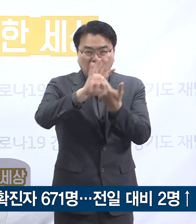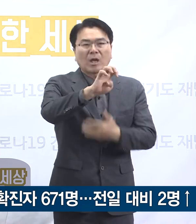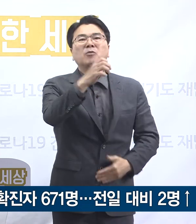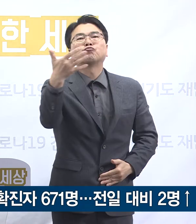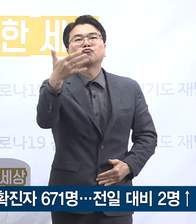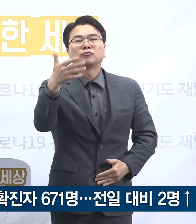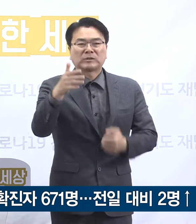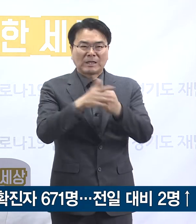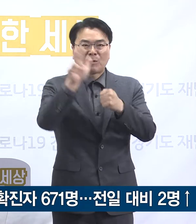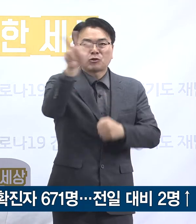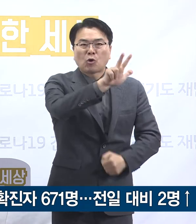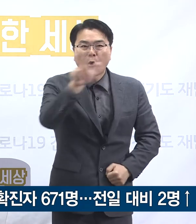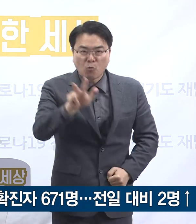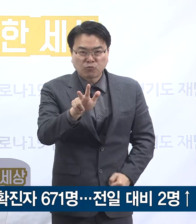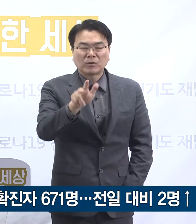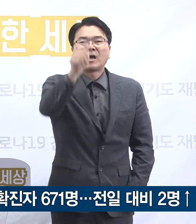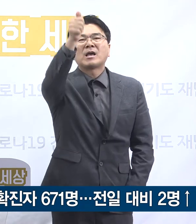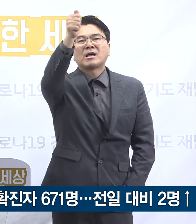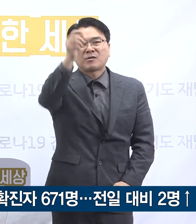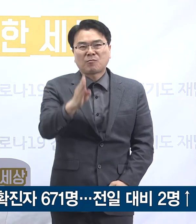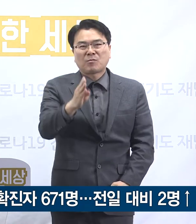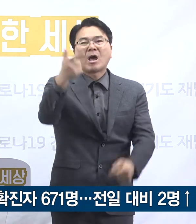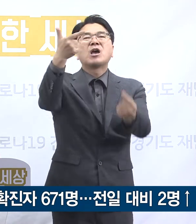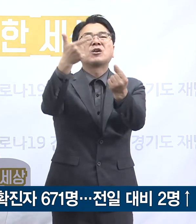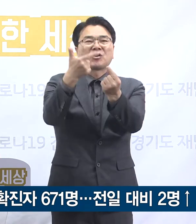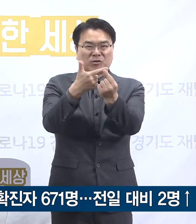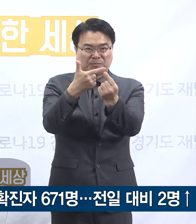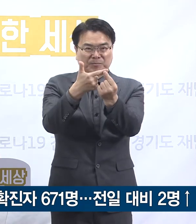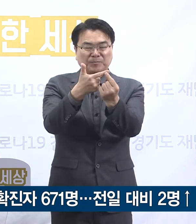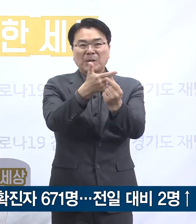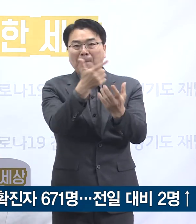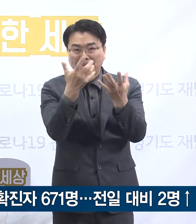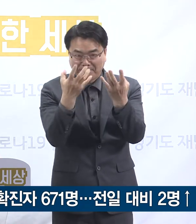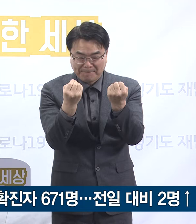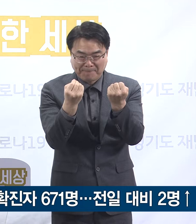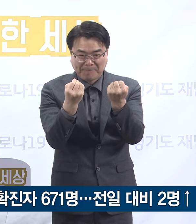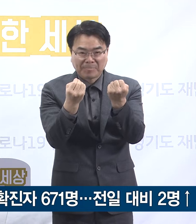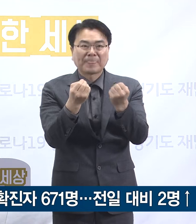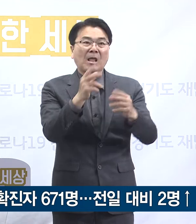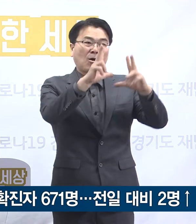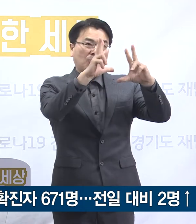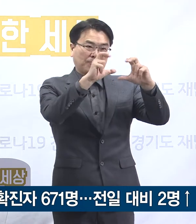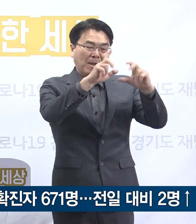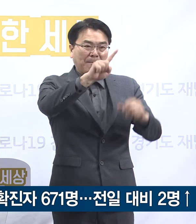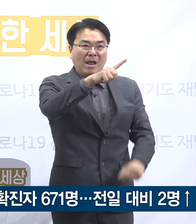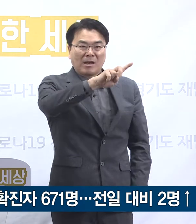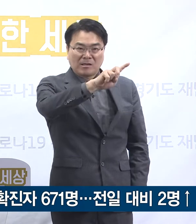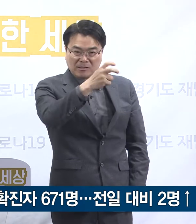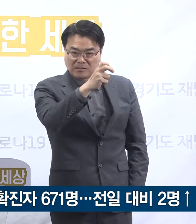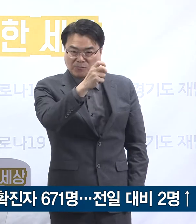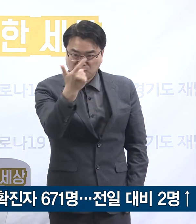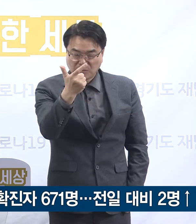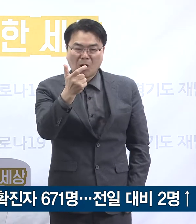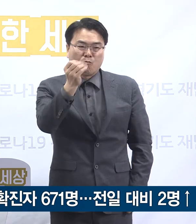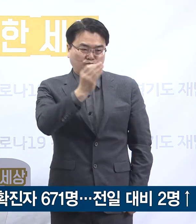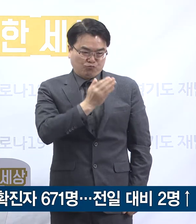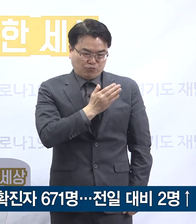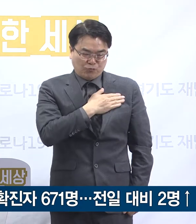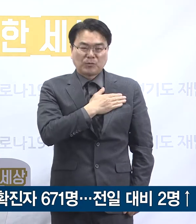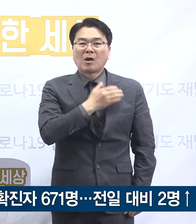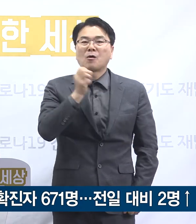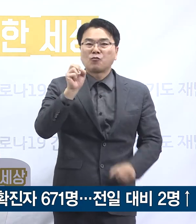전국 17개 시도 중 여섯 번째입니다. 시군별로 보면 성남시 126명 부천시 75명